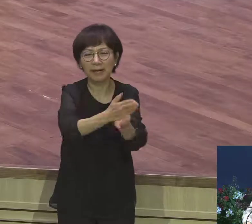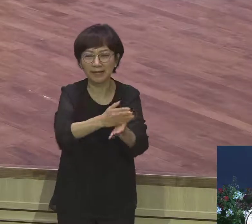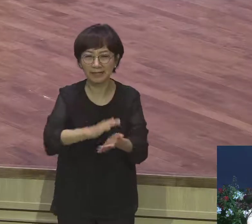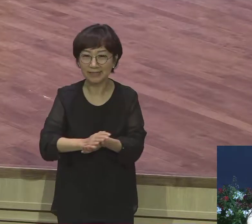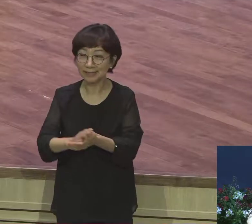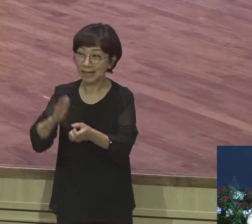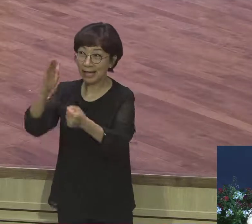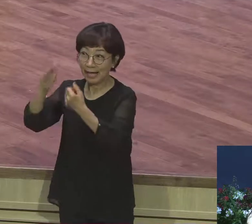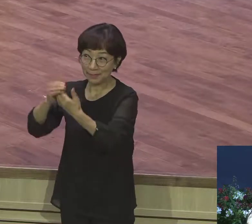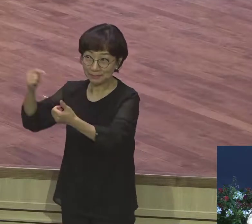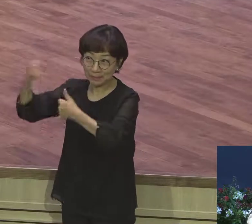거예요